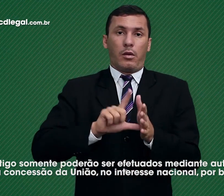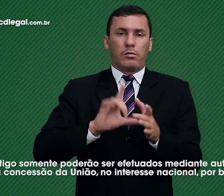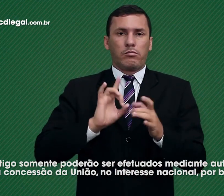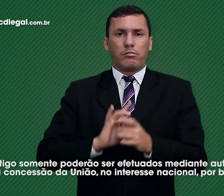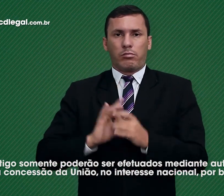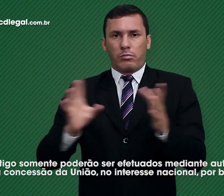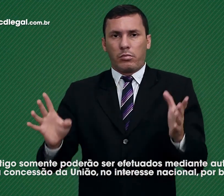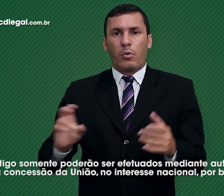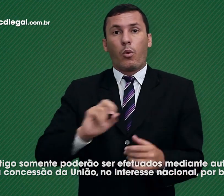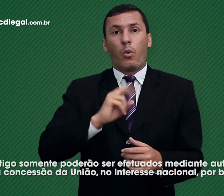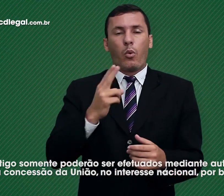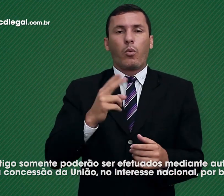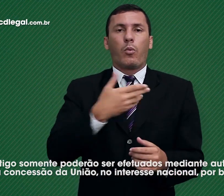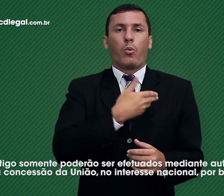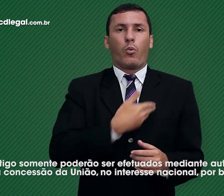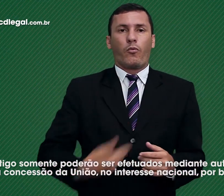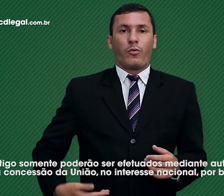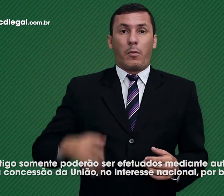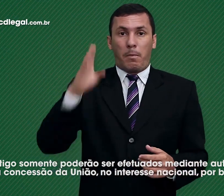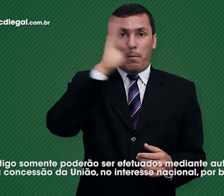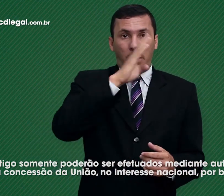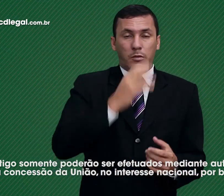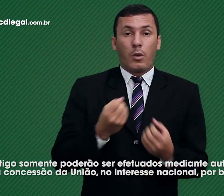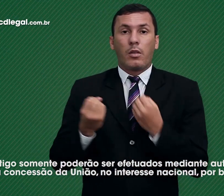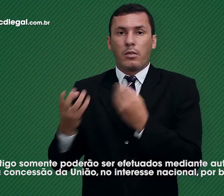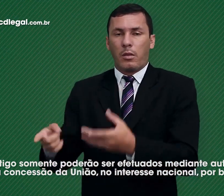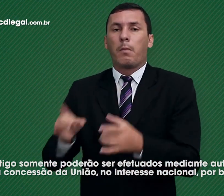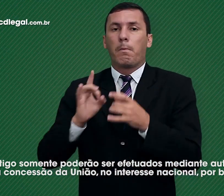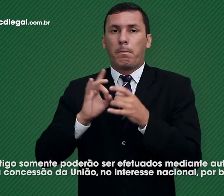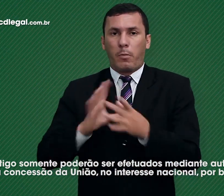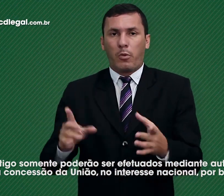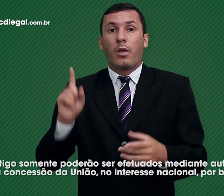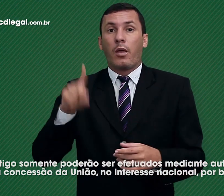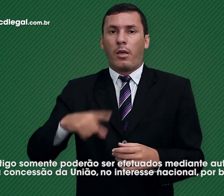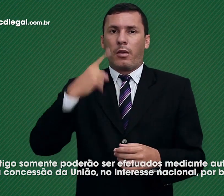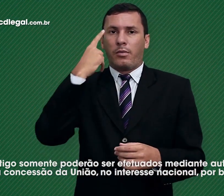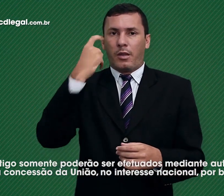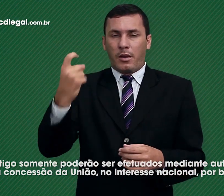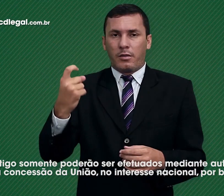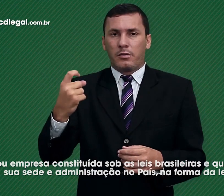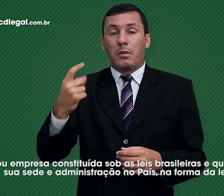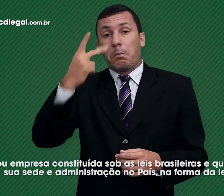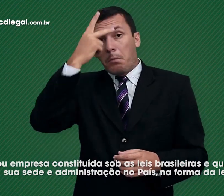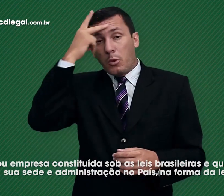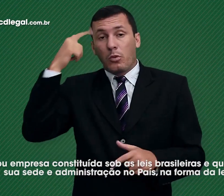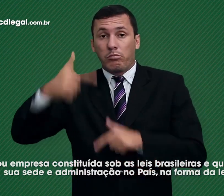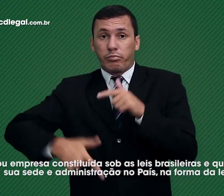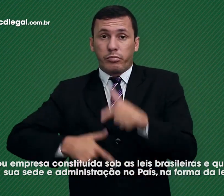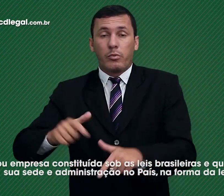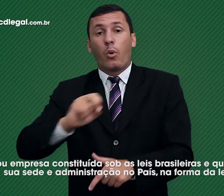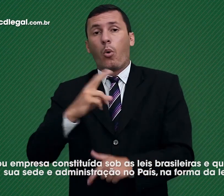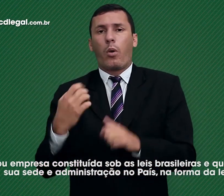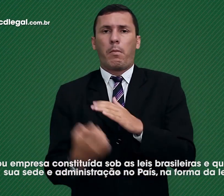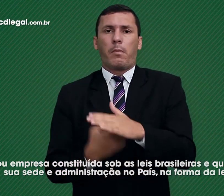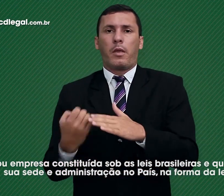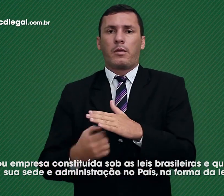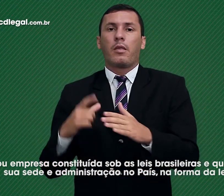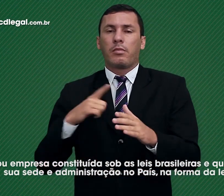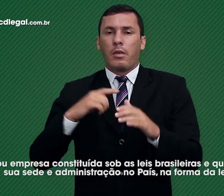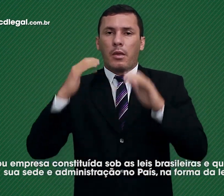autorização ou concessão da União no interesse nacional por brasileiros ou empresa constituída sob